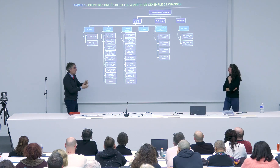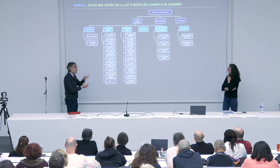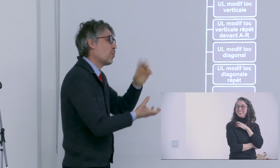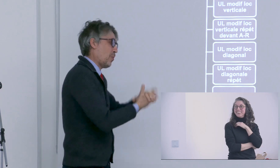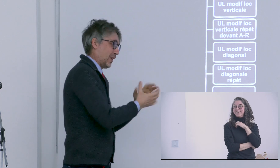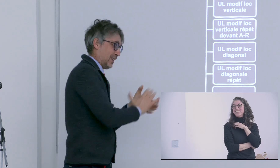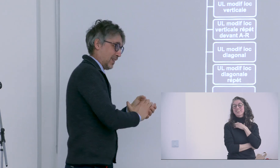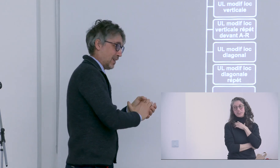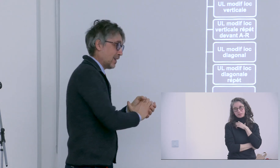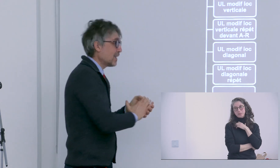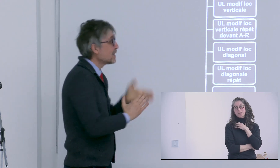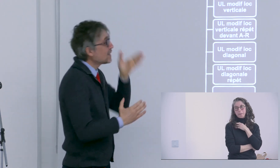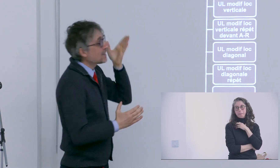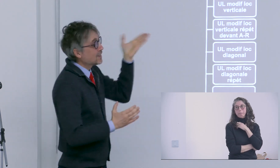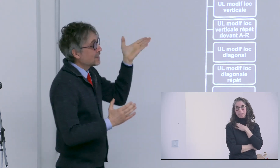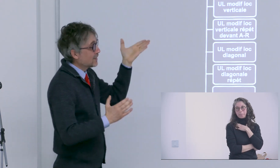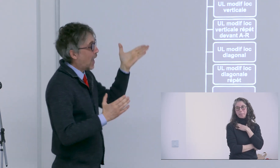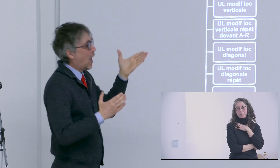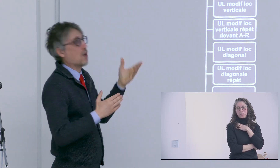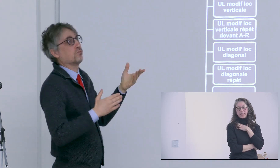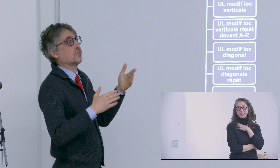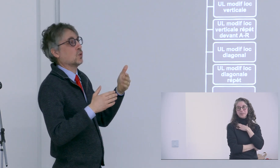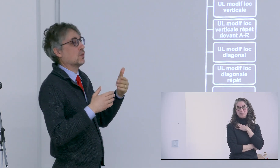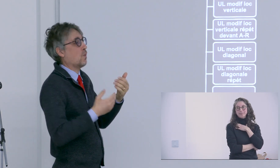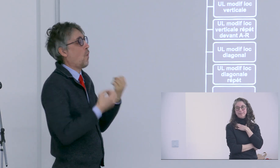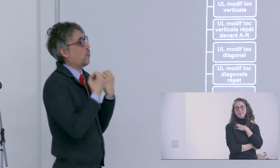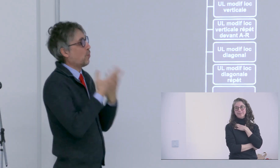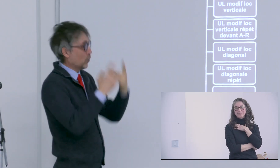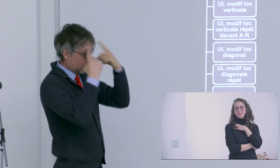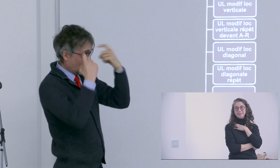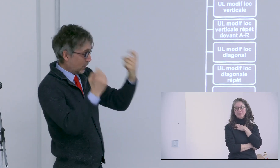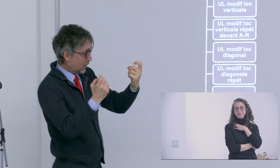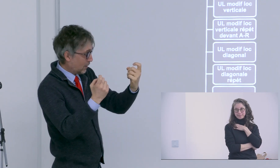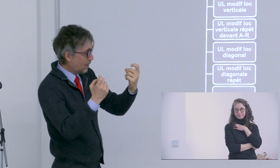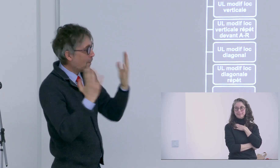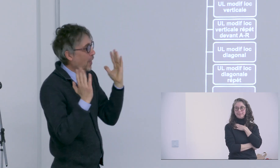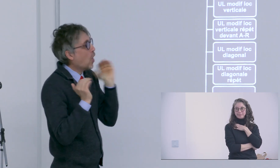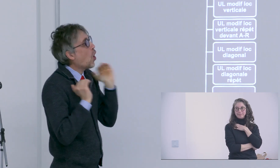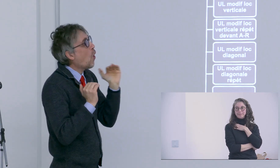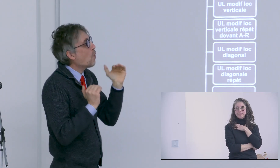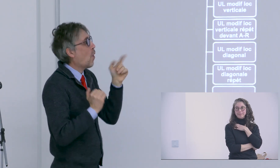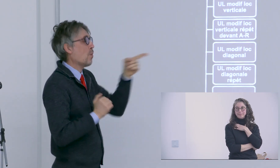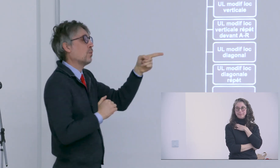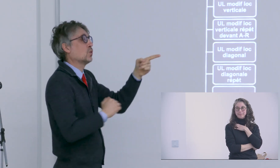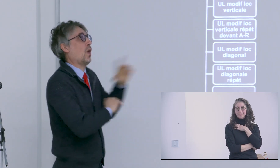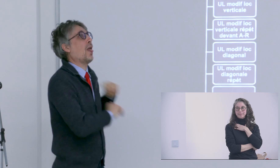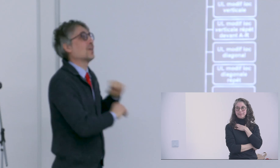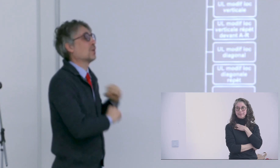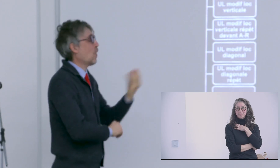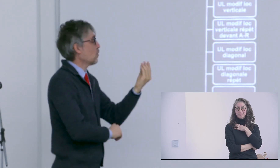parce qu'effectivement il faut aller vers des choses qui sont un peu plus complexes on a des